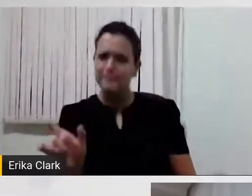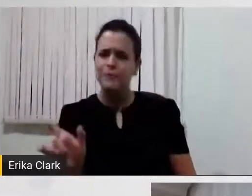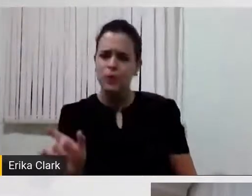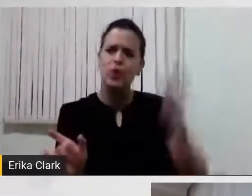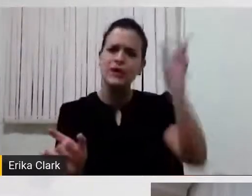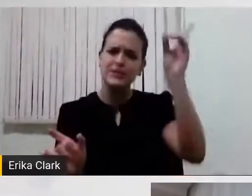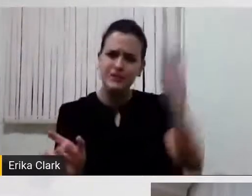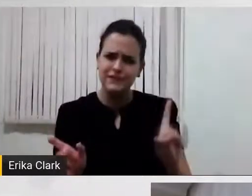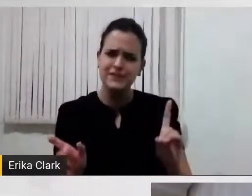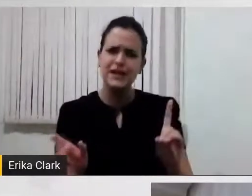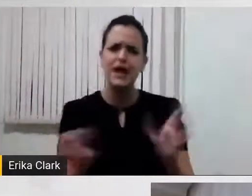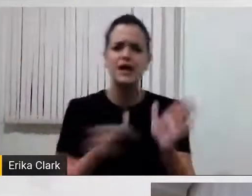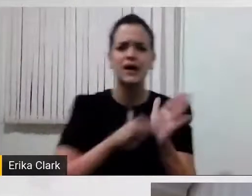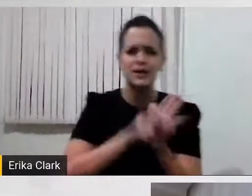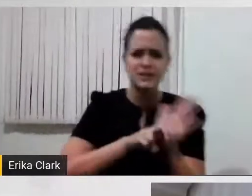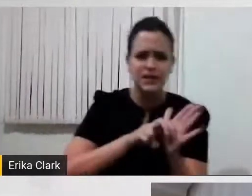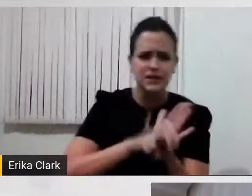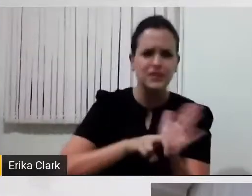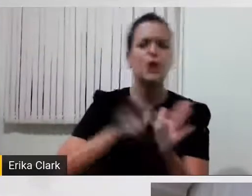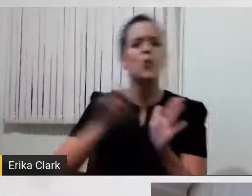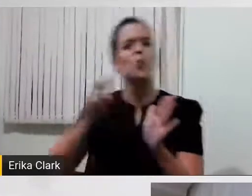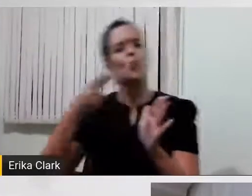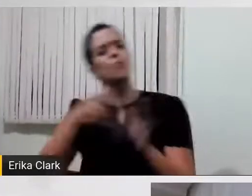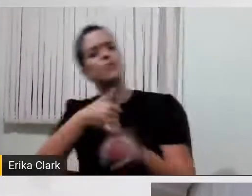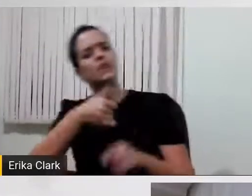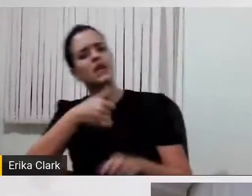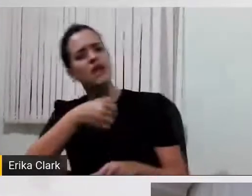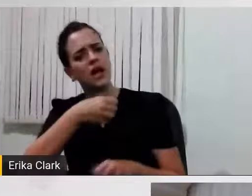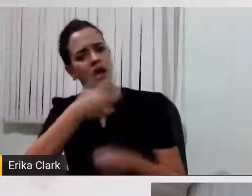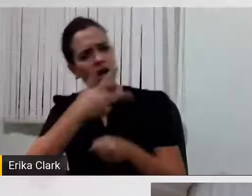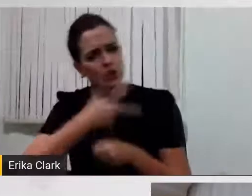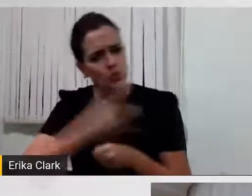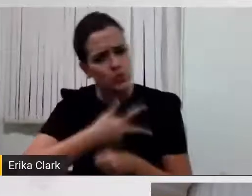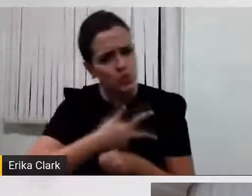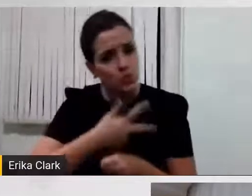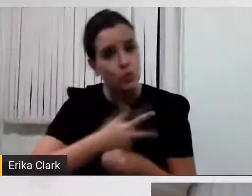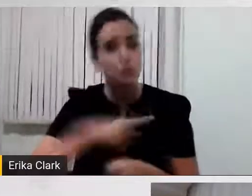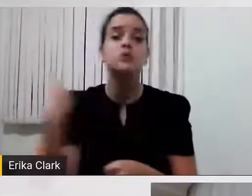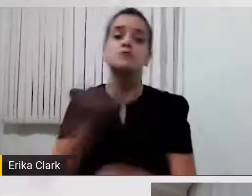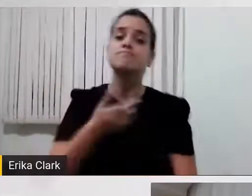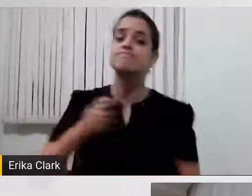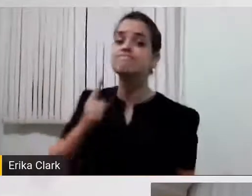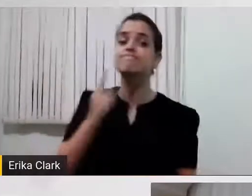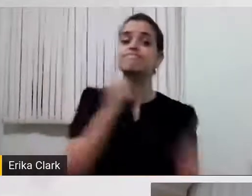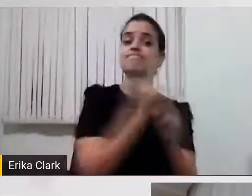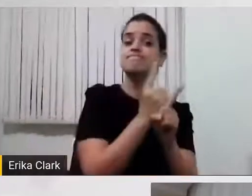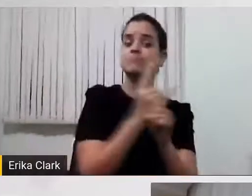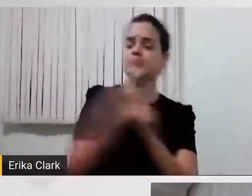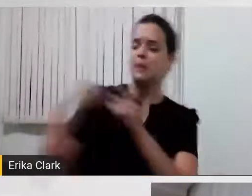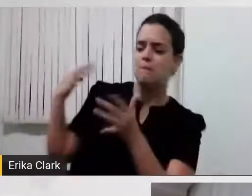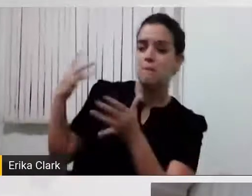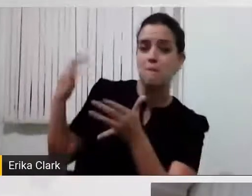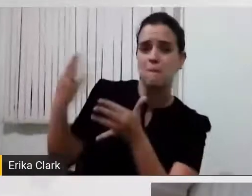idosos, a gente vai encontrar, e no decorrer da nossa vida, por alguma situação particular, ou